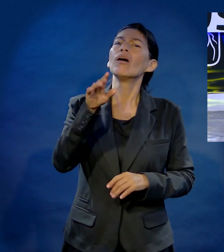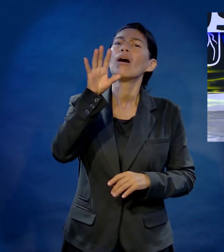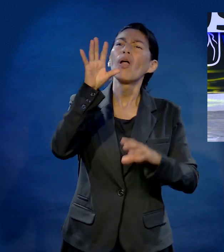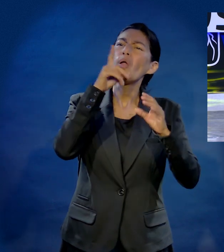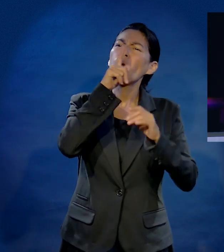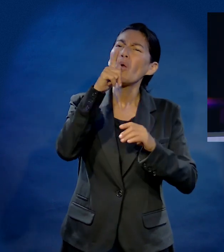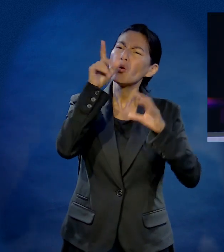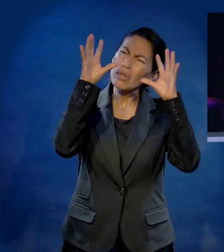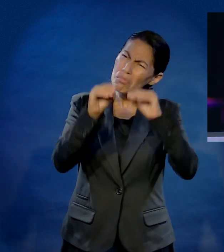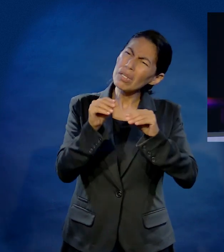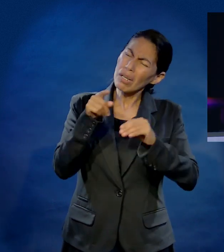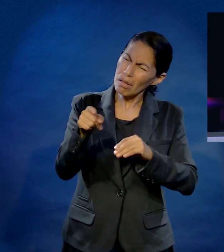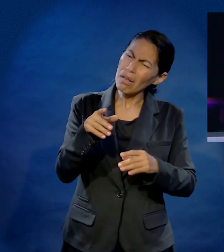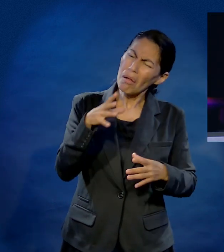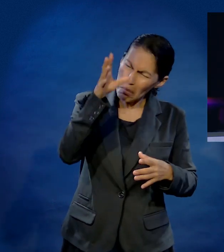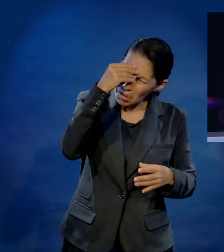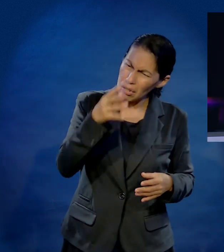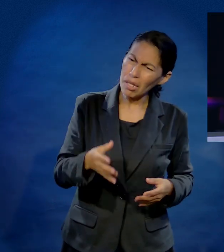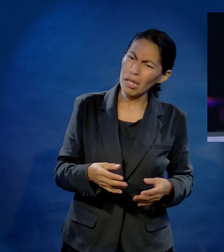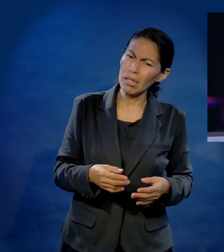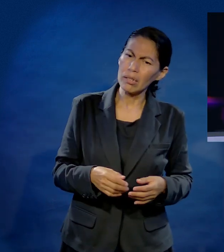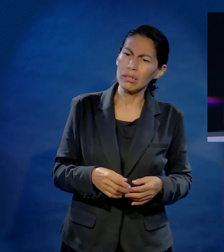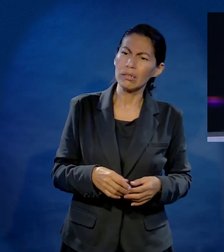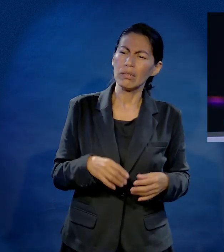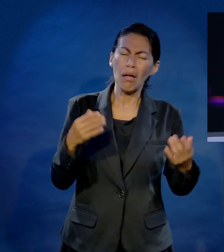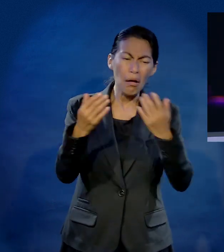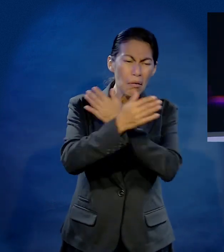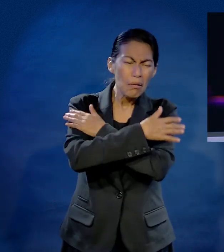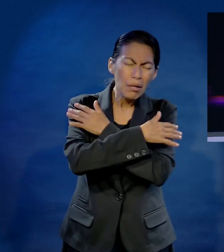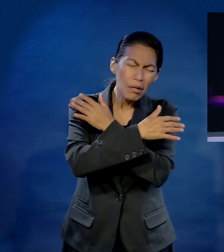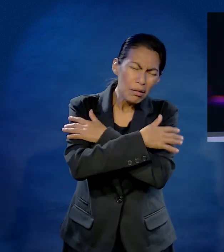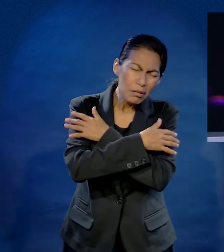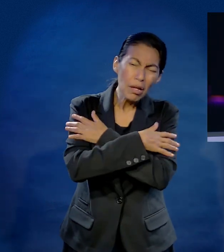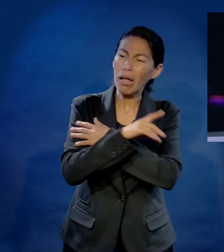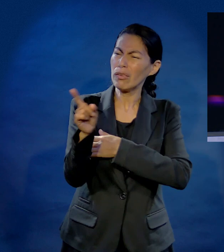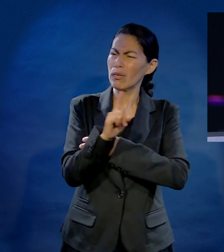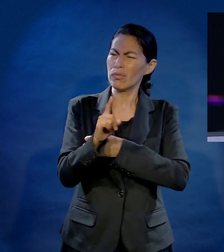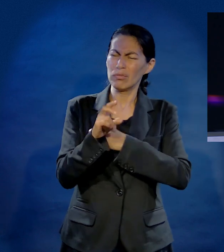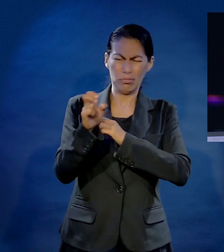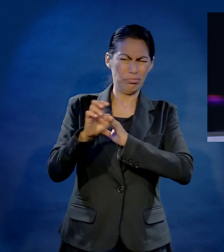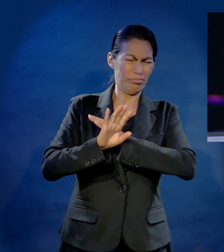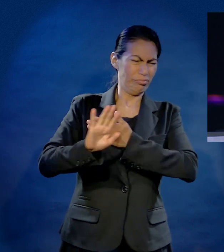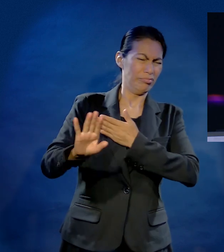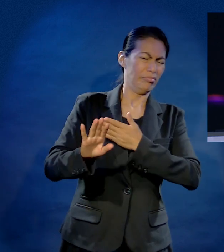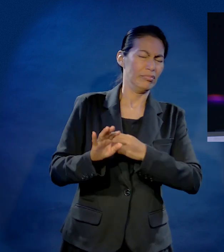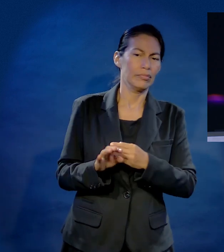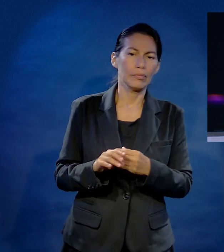Mujer, cierra las ventanas. Vamos a apagar todas las luces para que aprenda. Papi, un abrazo. Quítese, eso es para mujeres.